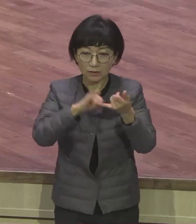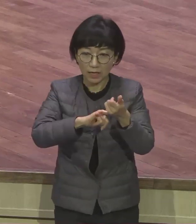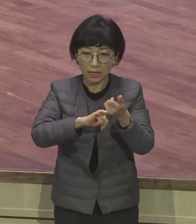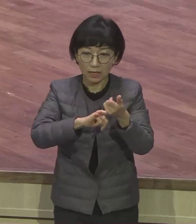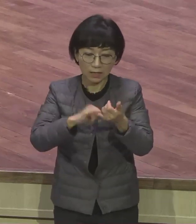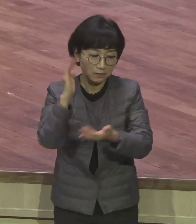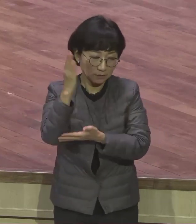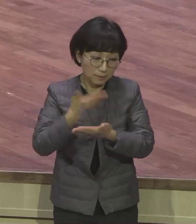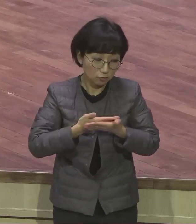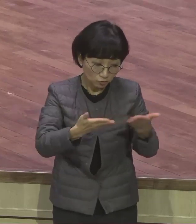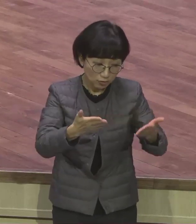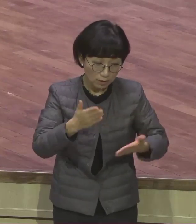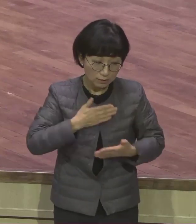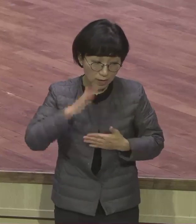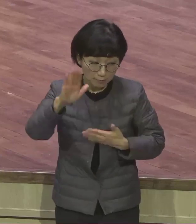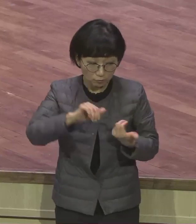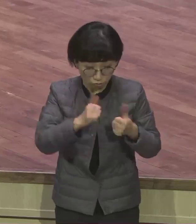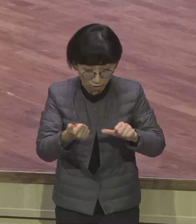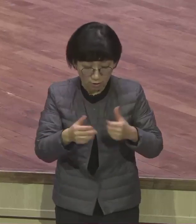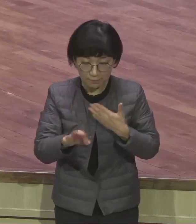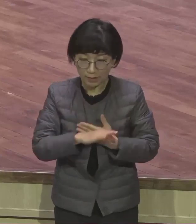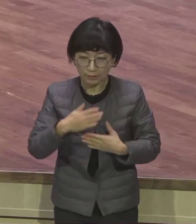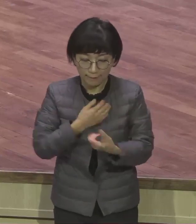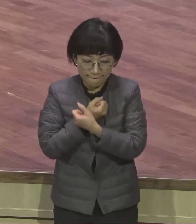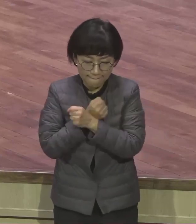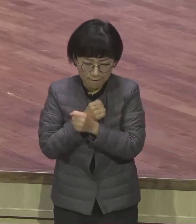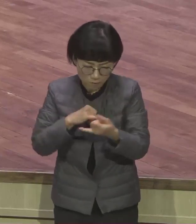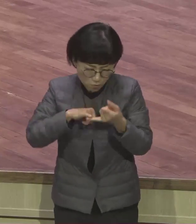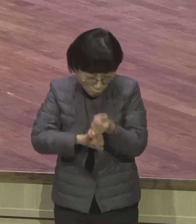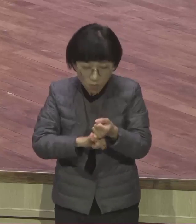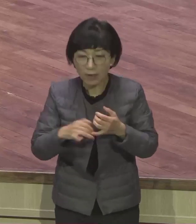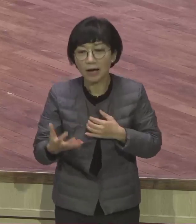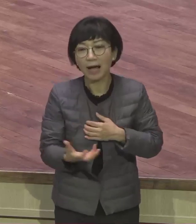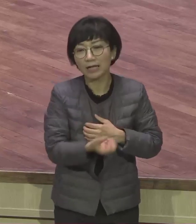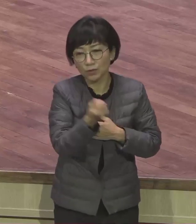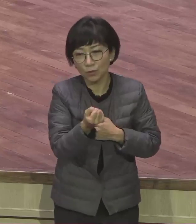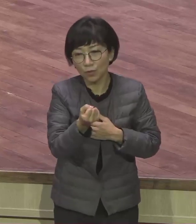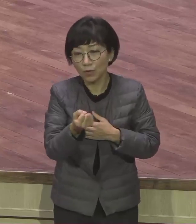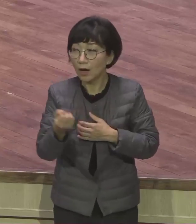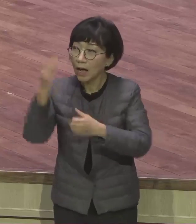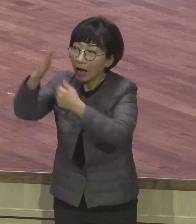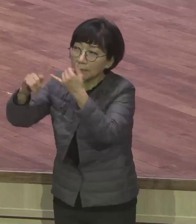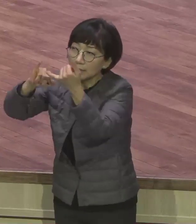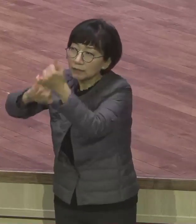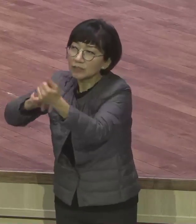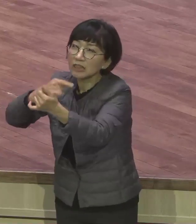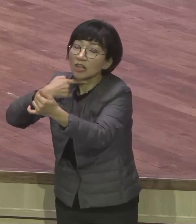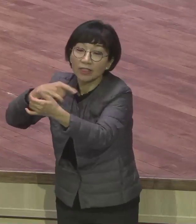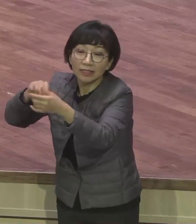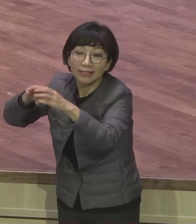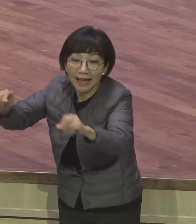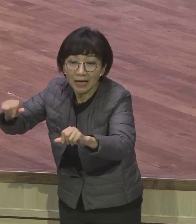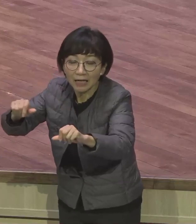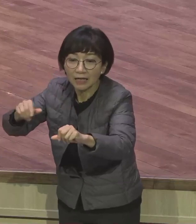반드시 자신의 유고를 가지고 약속의 땅을 향해서 나가라고 명세